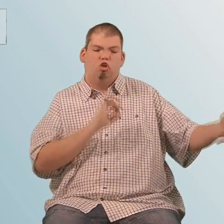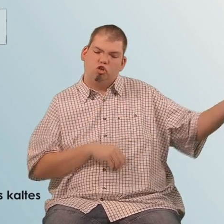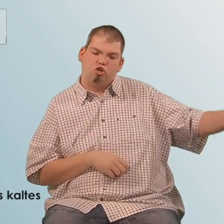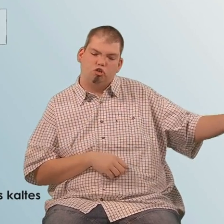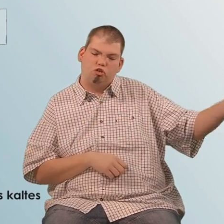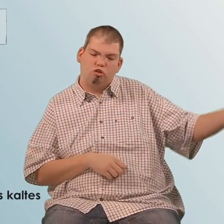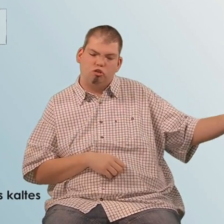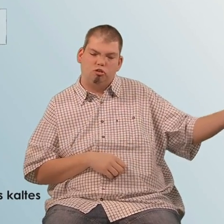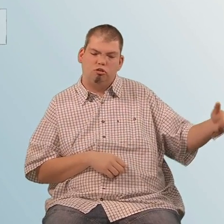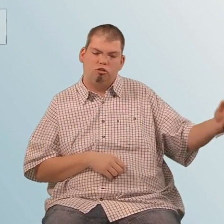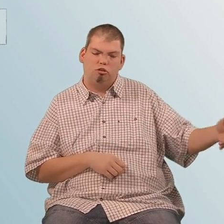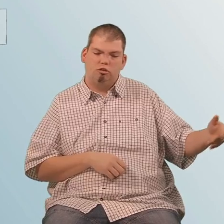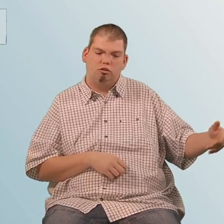Er geht noch etwas kaltes Wasser nach